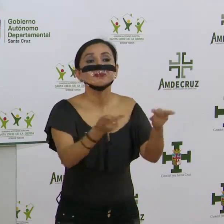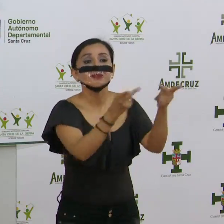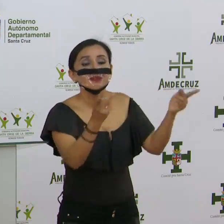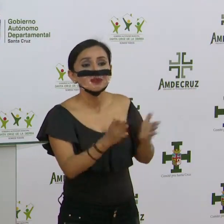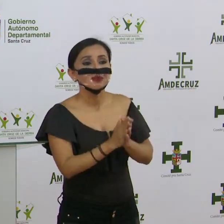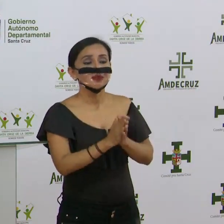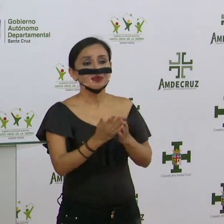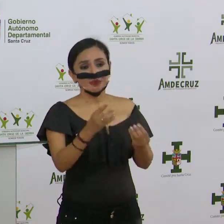nuestros productores.